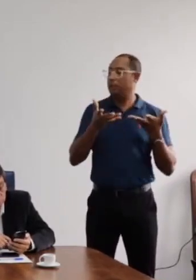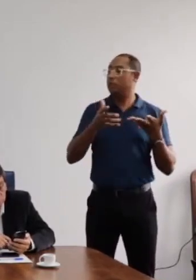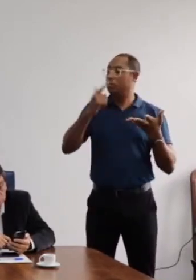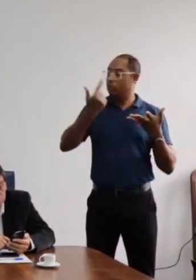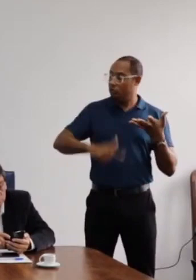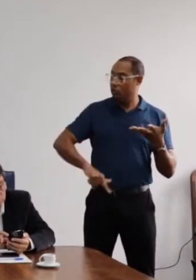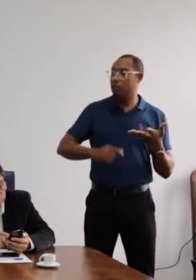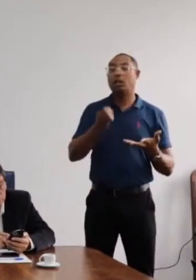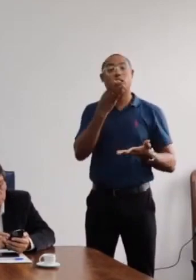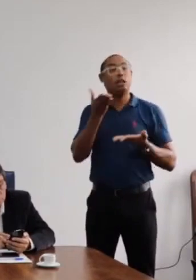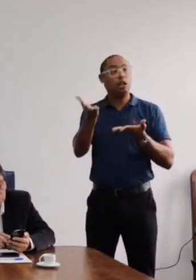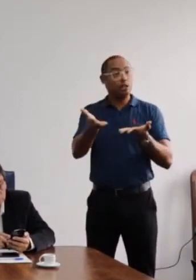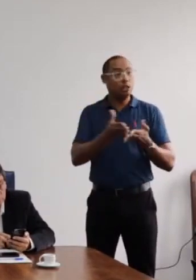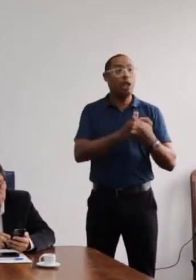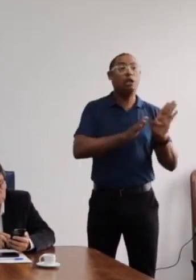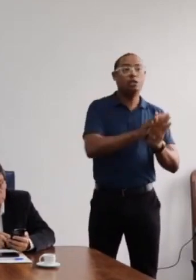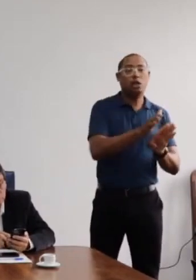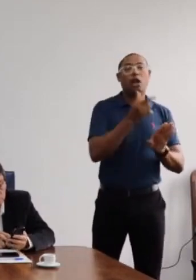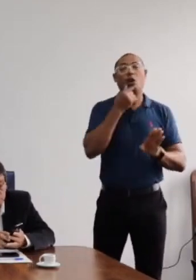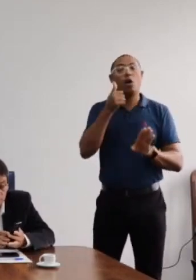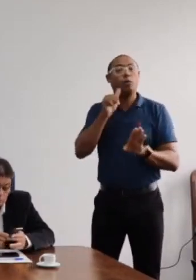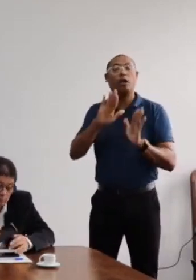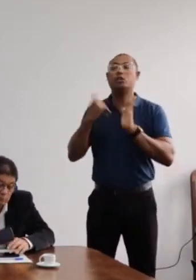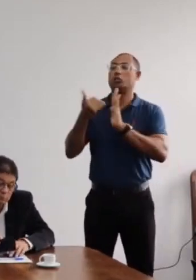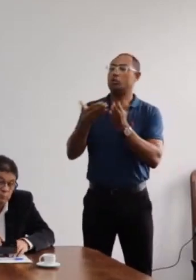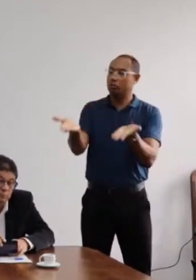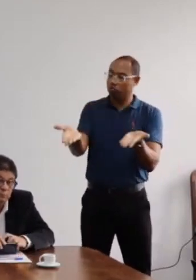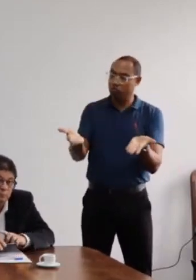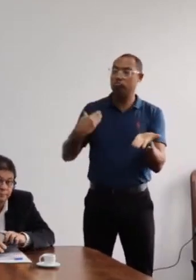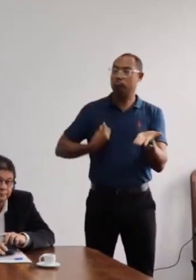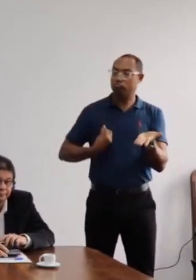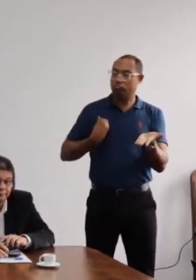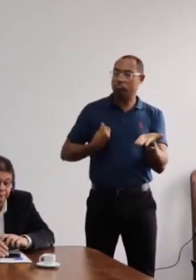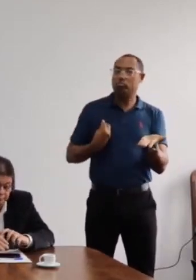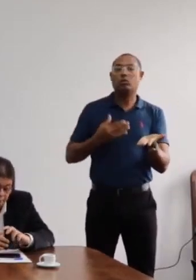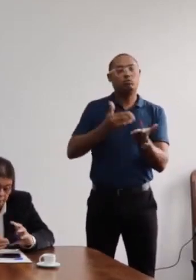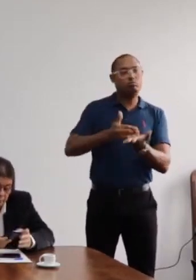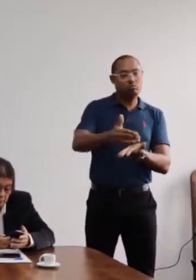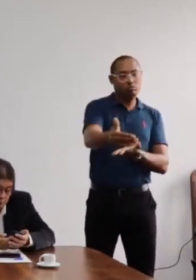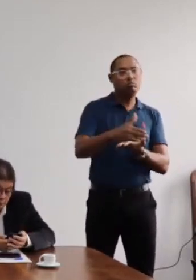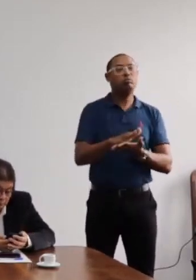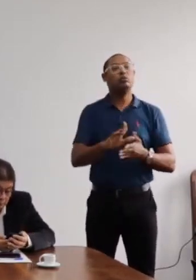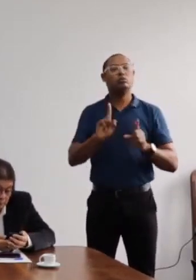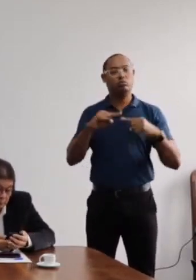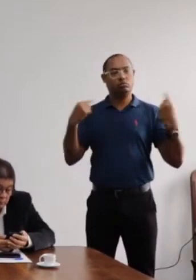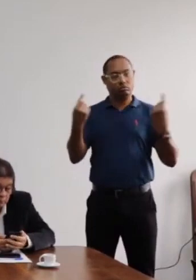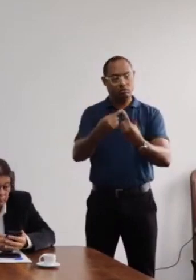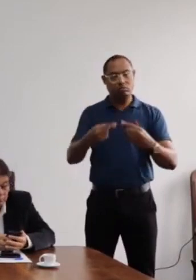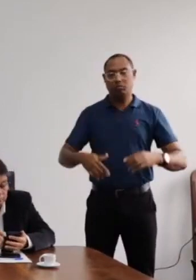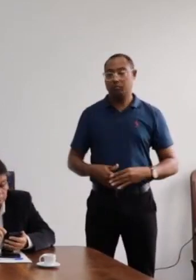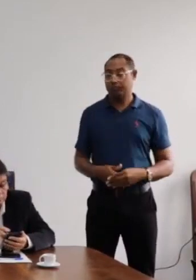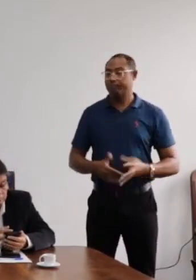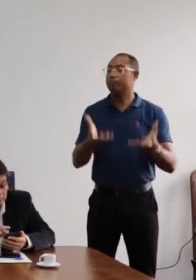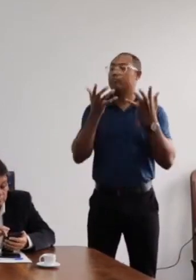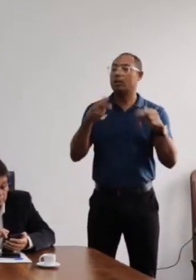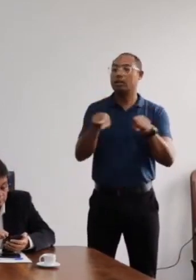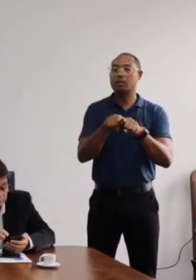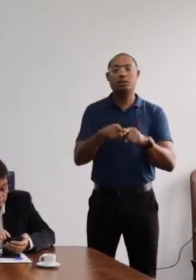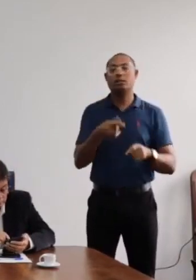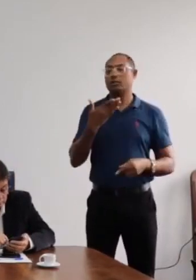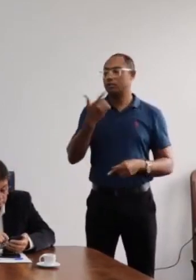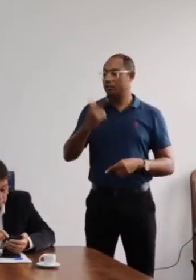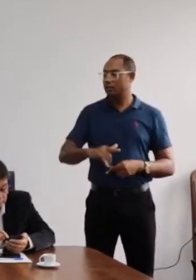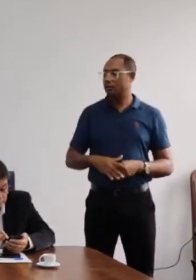uma vez, dar as boas-vindas às conselheiras e conselheiros aqui presentes para iniciarmos o nosso trabalho. Queria só me